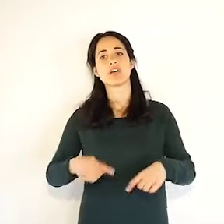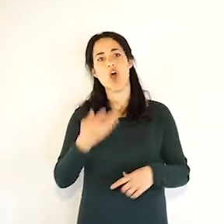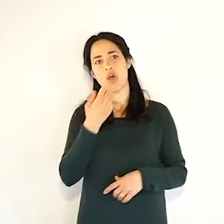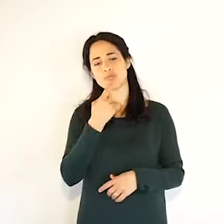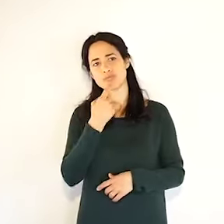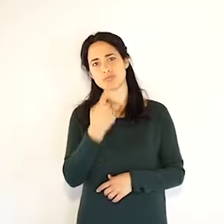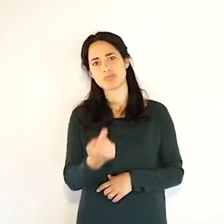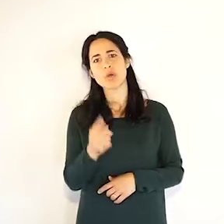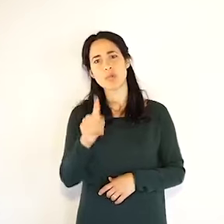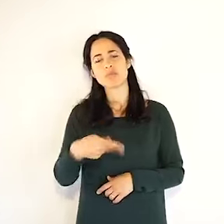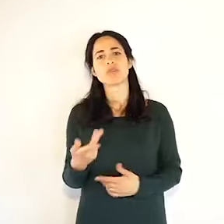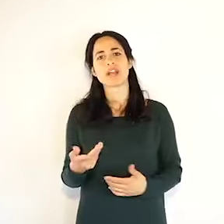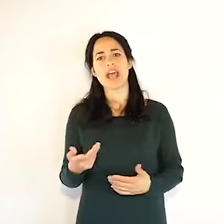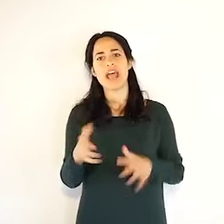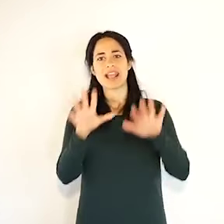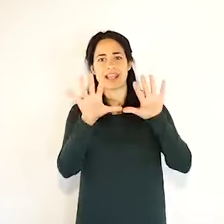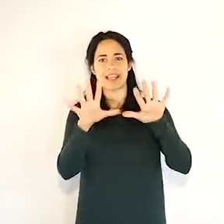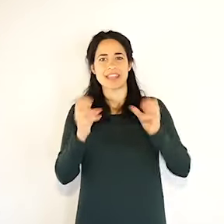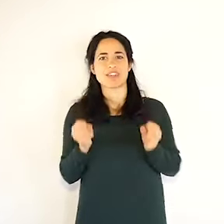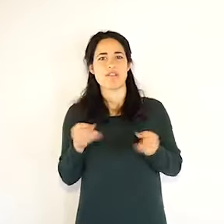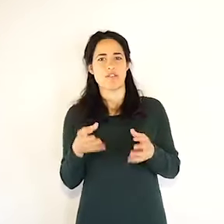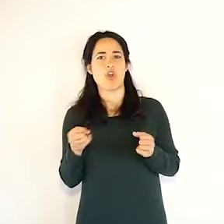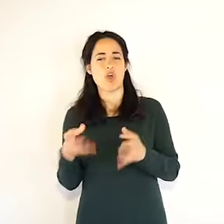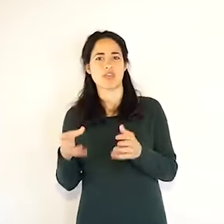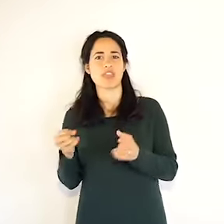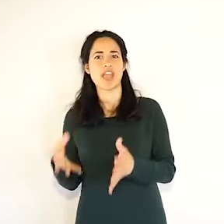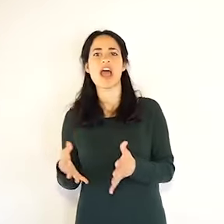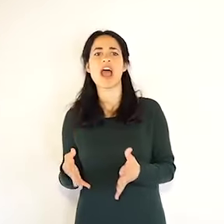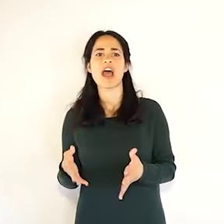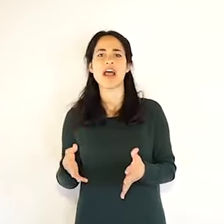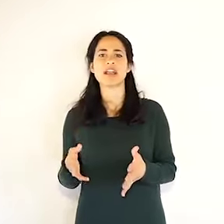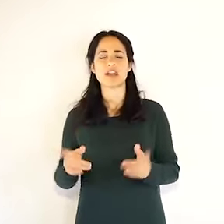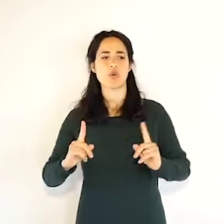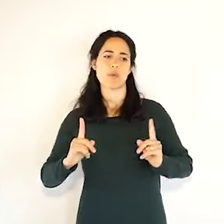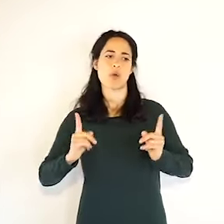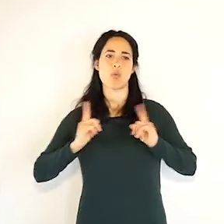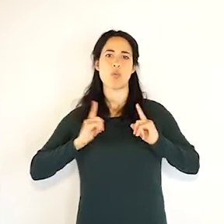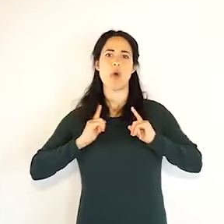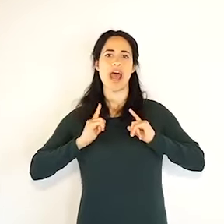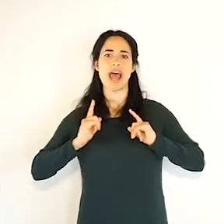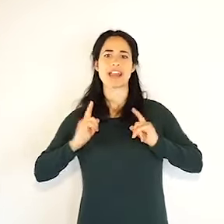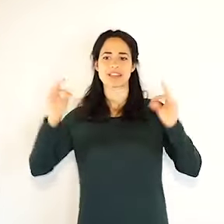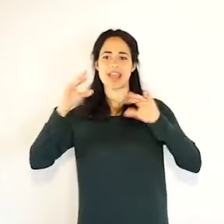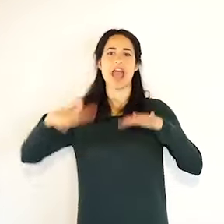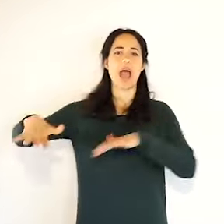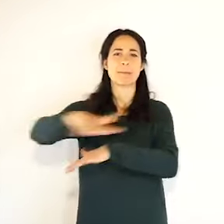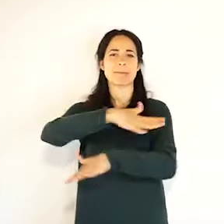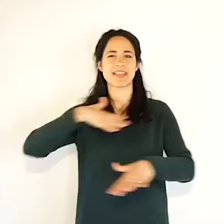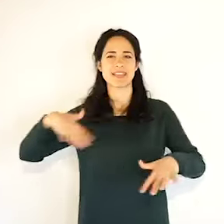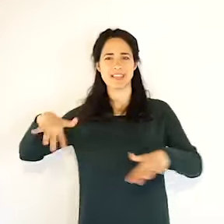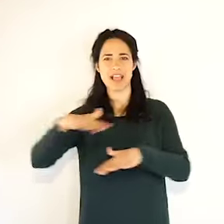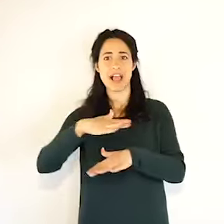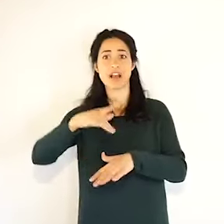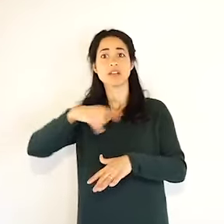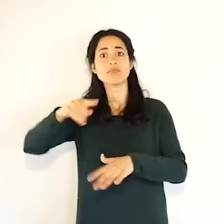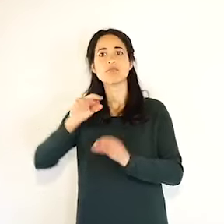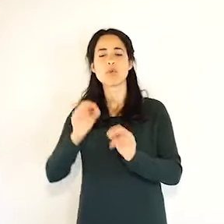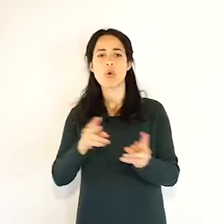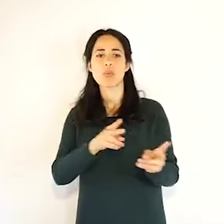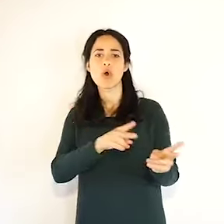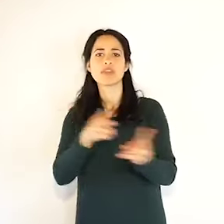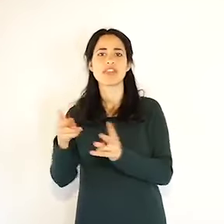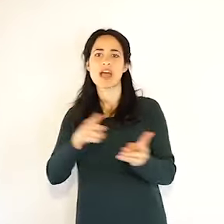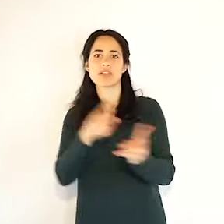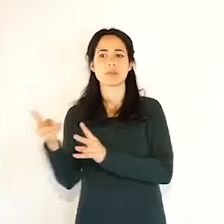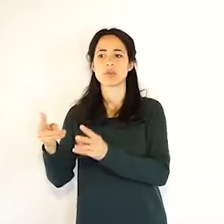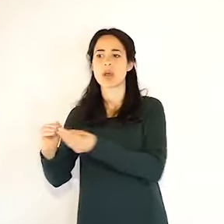118 dell'ospedale maggiore, servono ad uso di magazzino ufficio e si aggiunge un modulo di